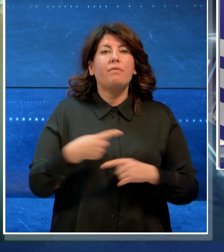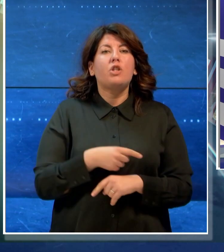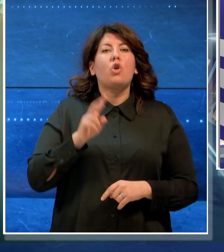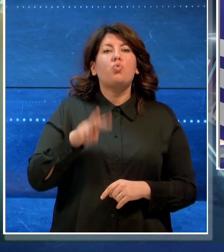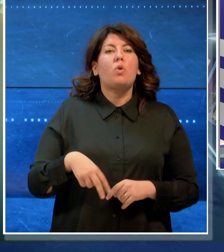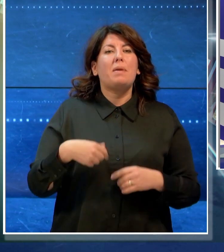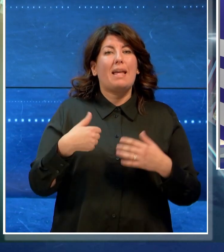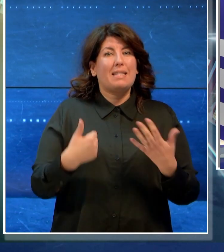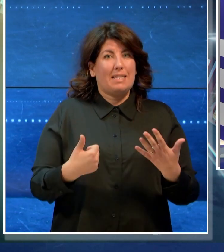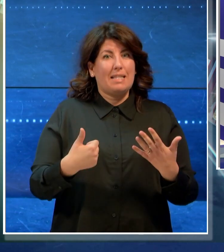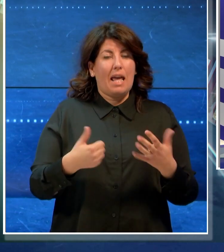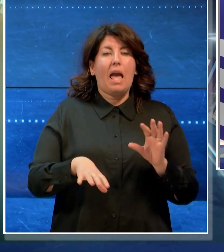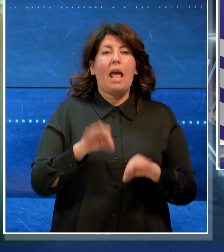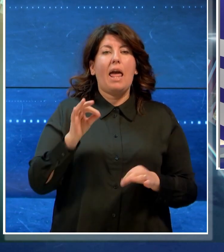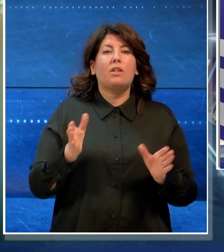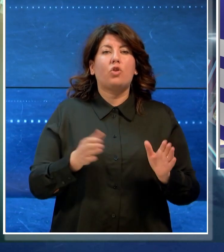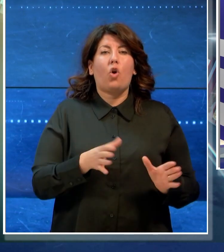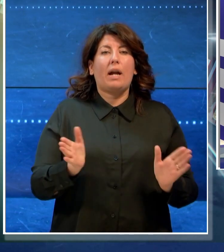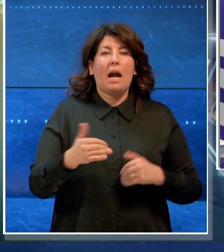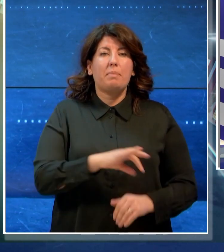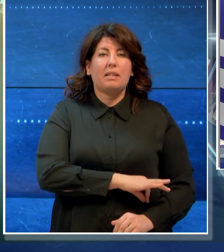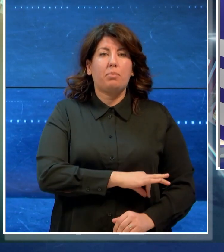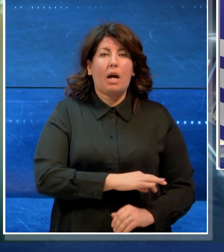eletto alla Camera dei Deputati.